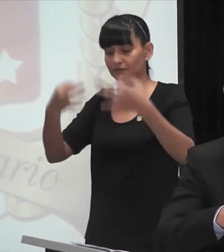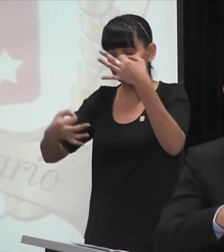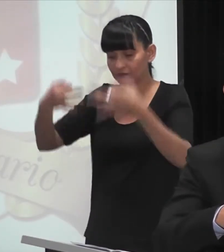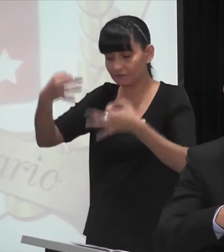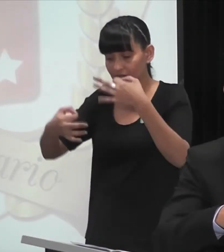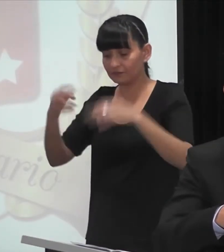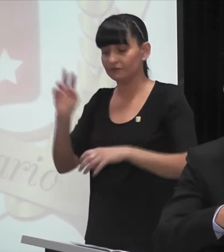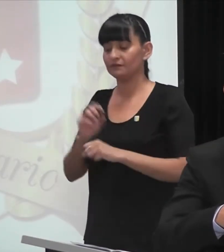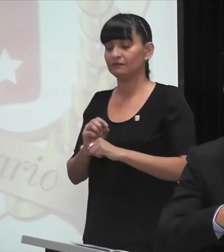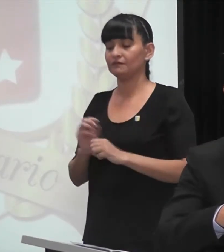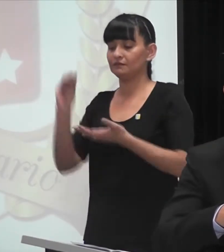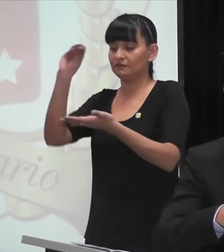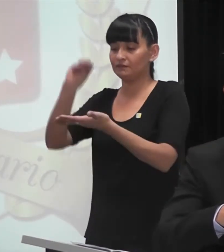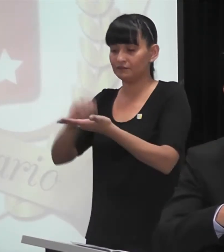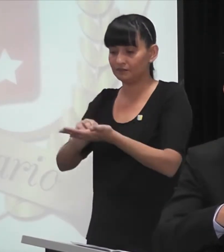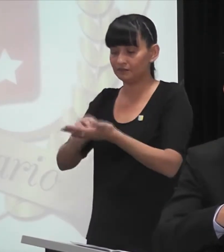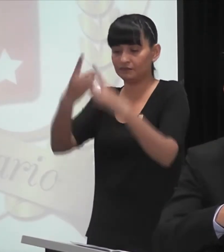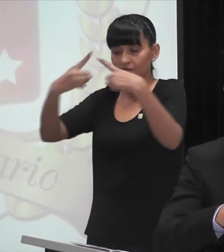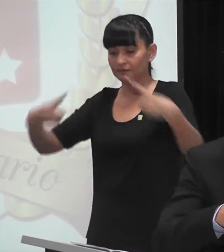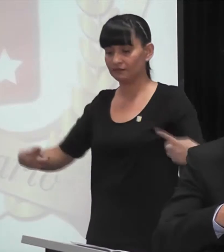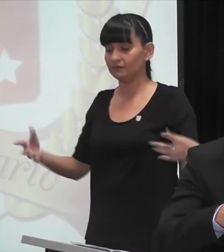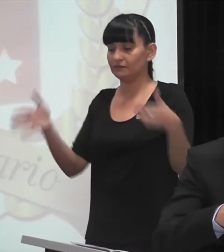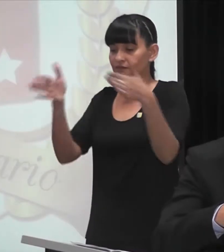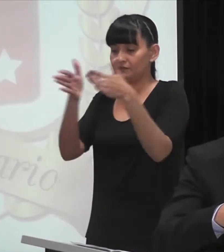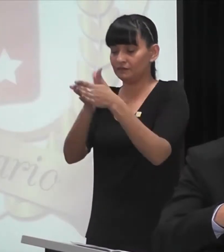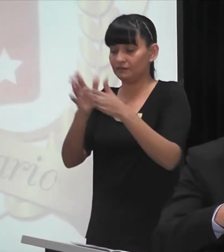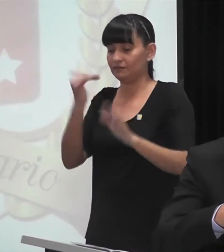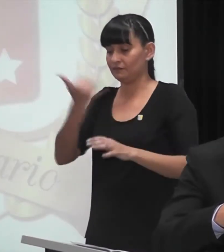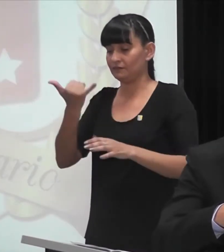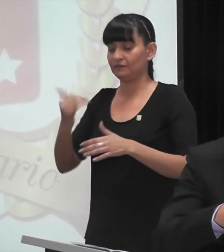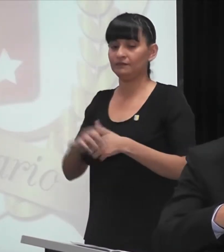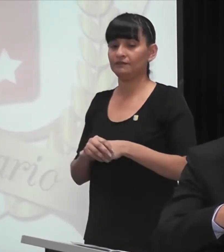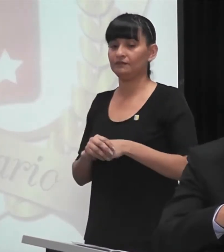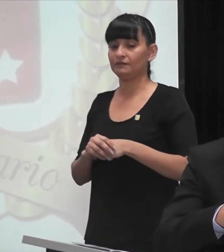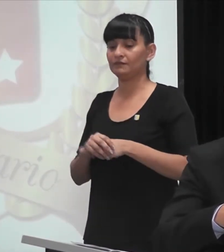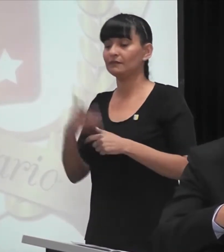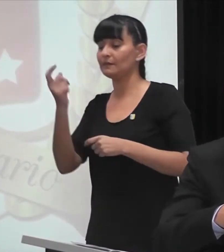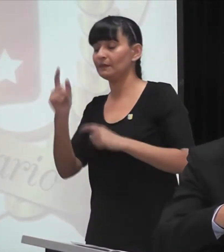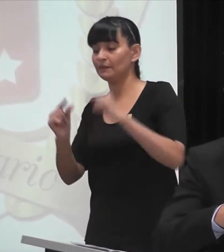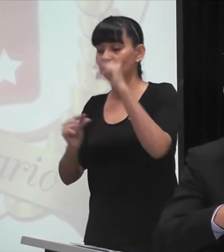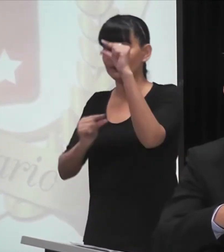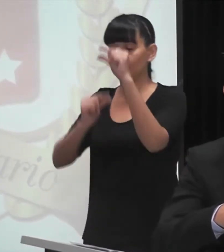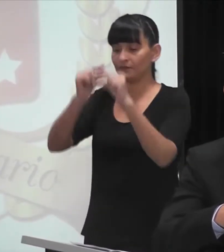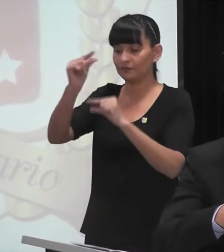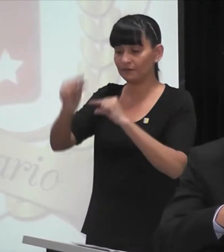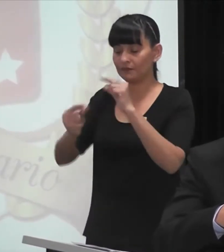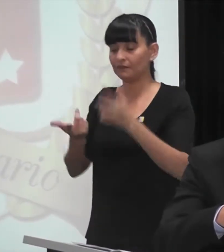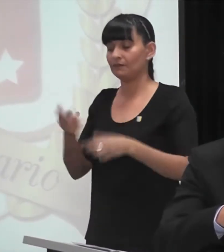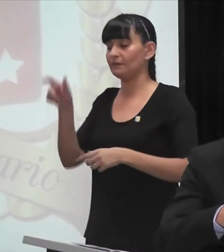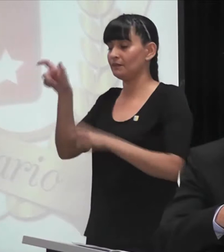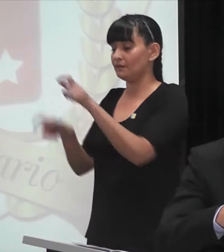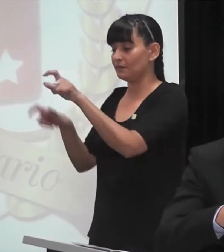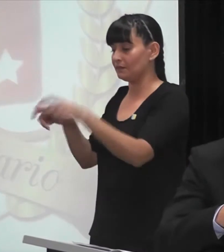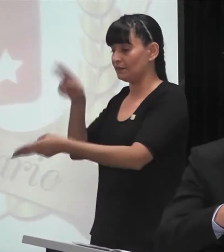Con el equipo completo de NOSA, un equipo español, que lo conocimos y lo compramos en un